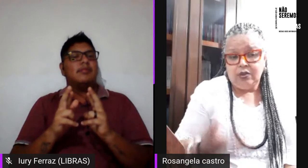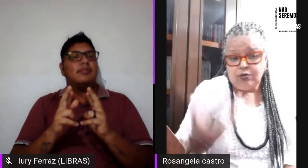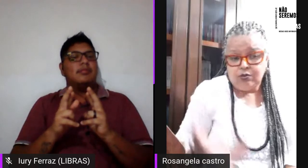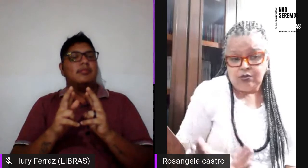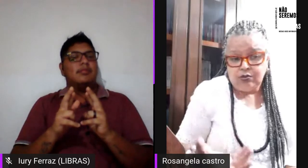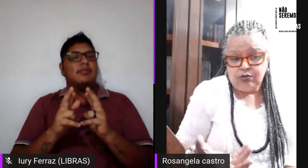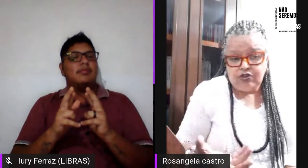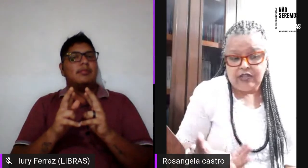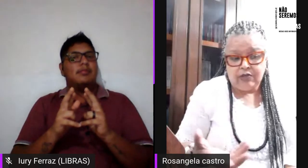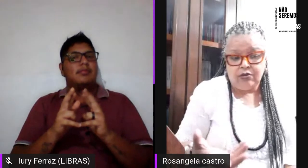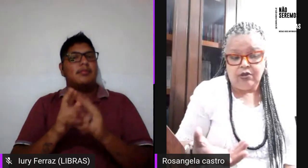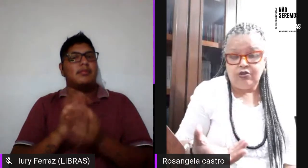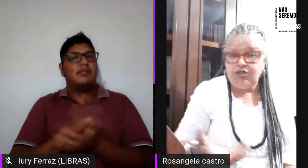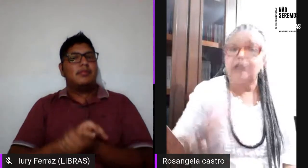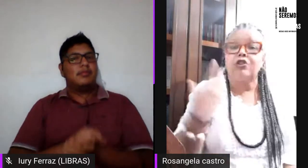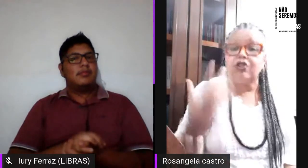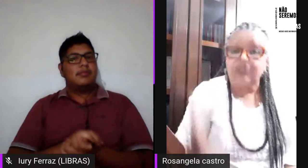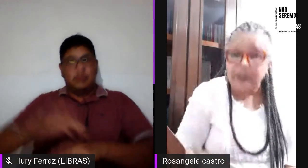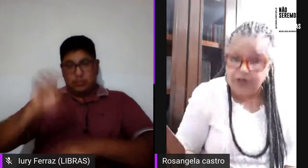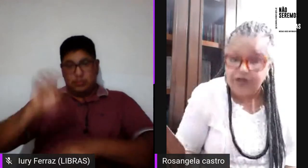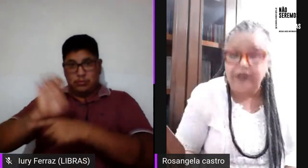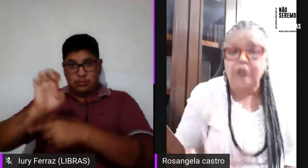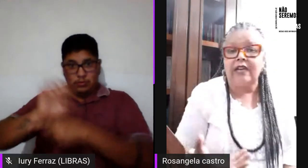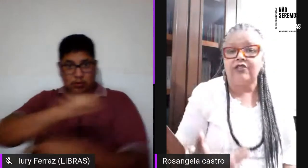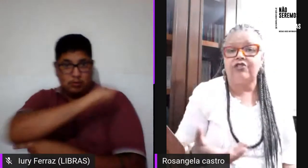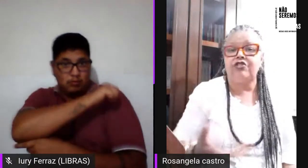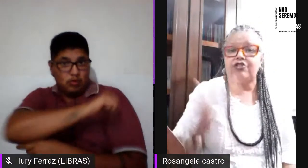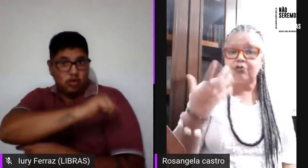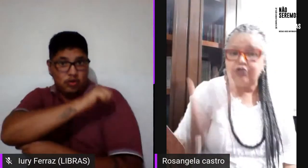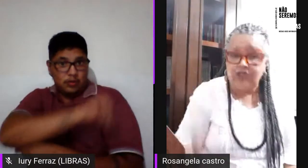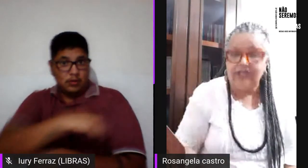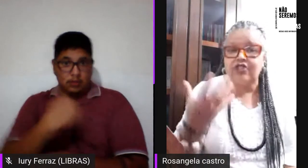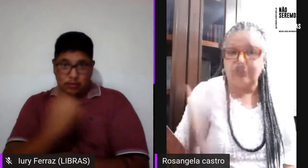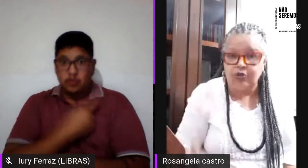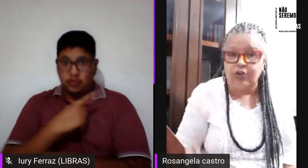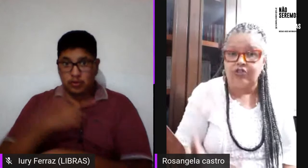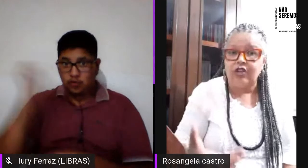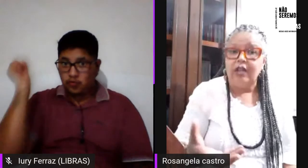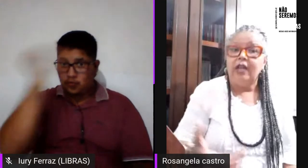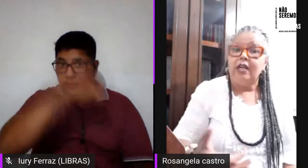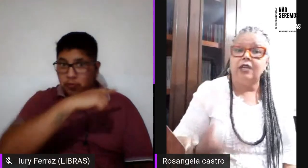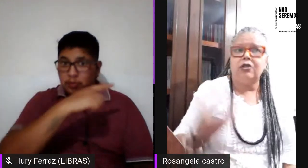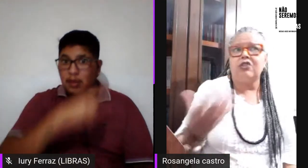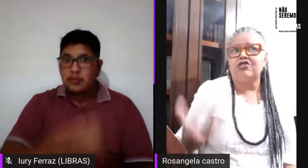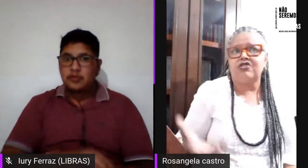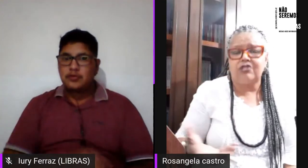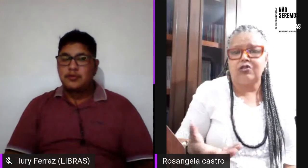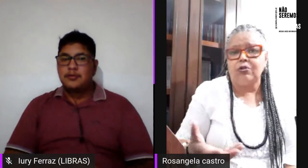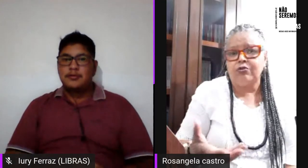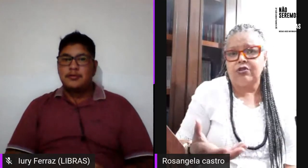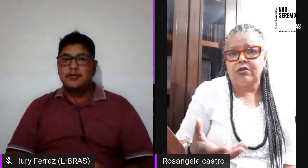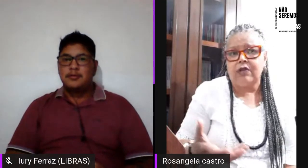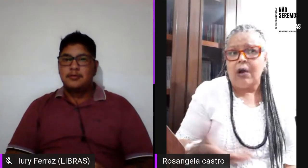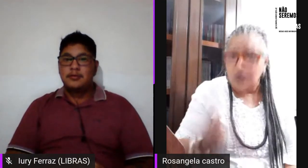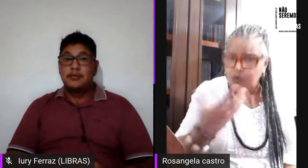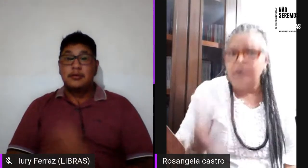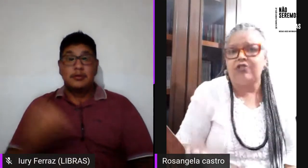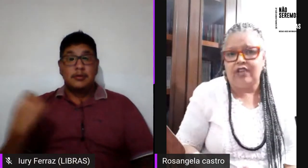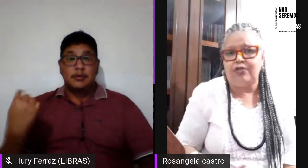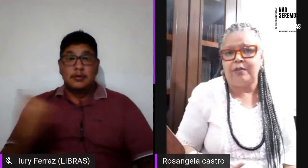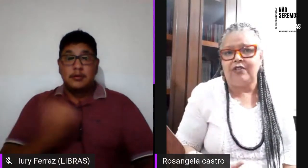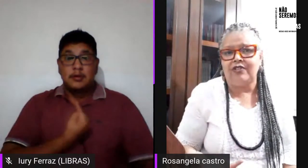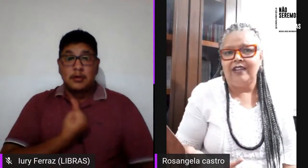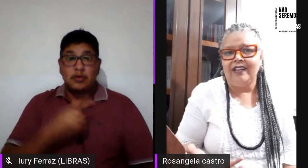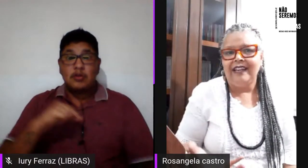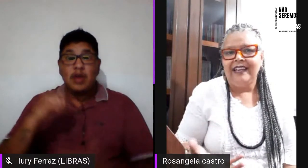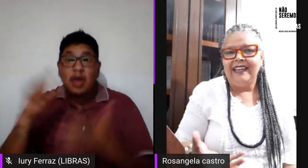no estado do Rio de Janeiro que nós temos dificuldade de discutir essas questões e nós somos algumas